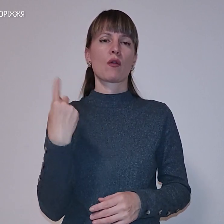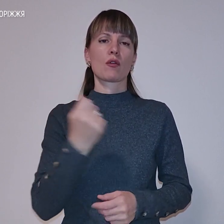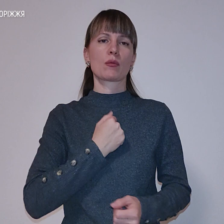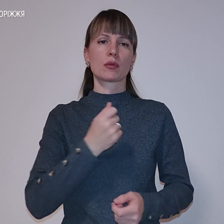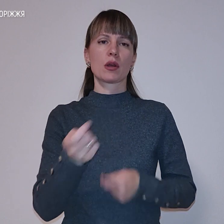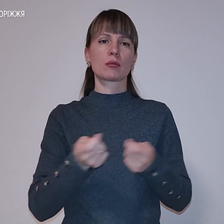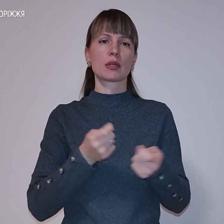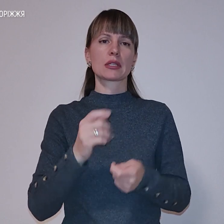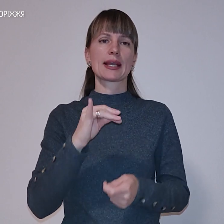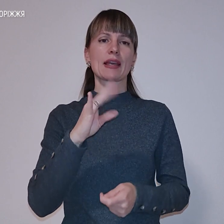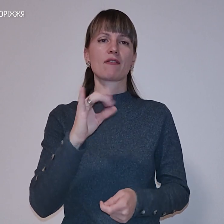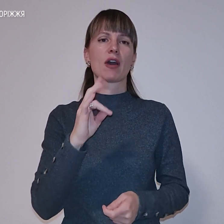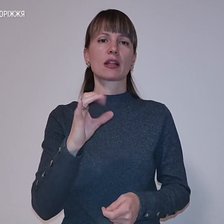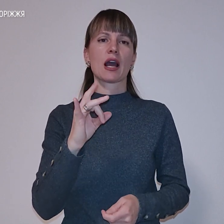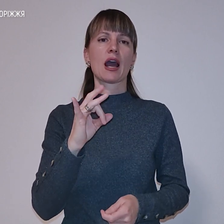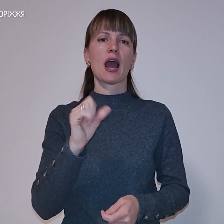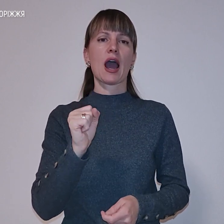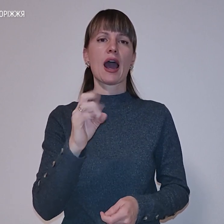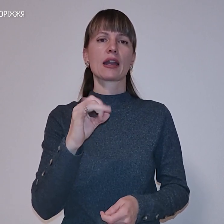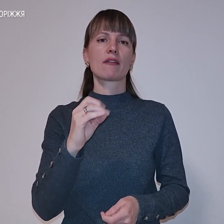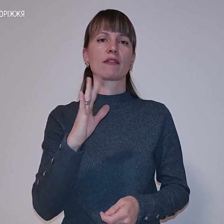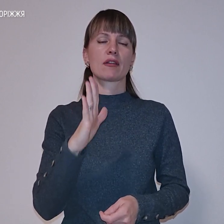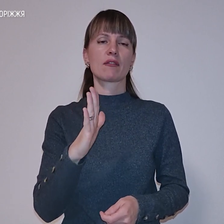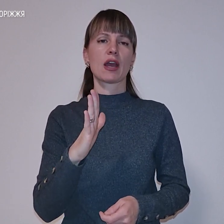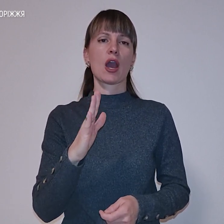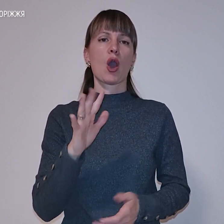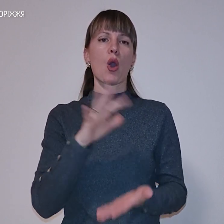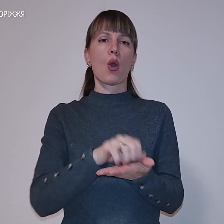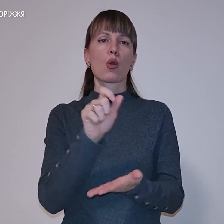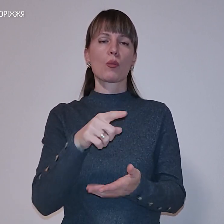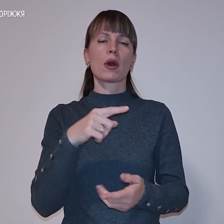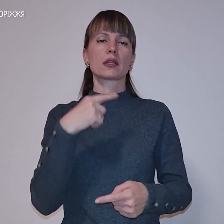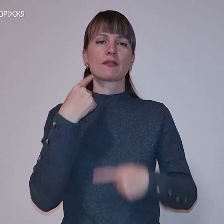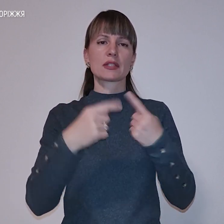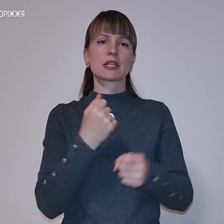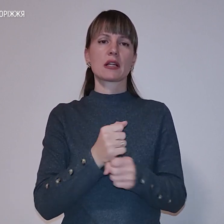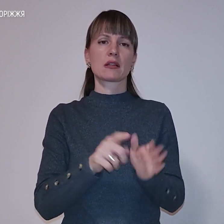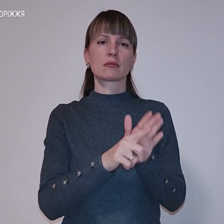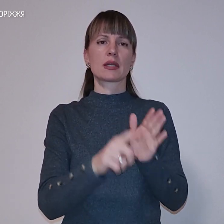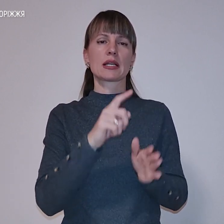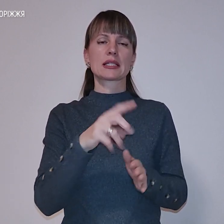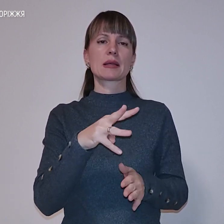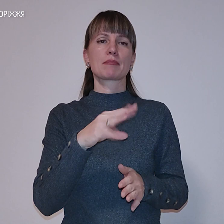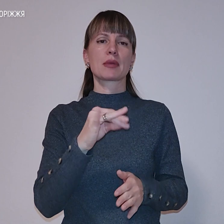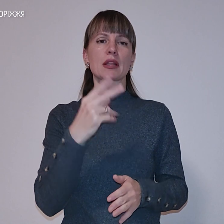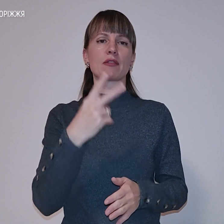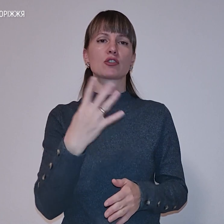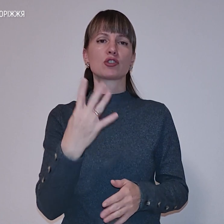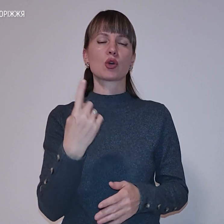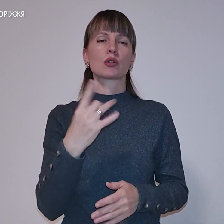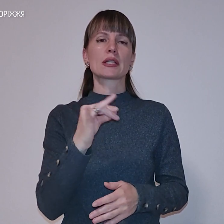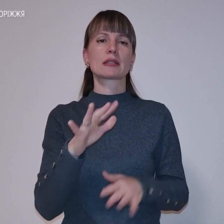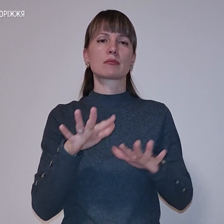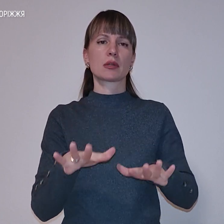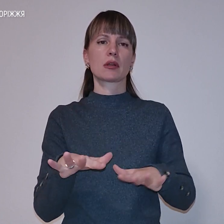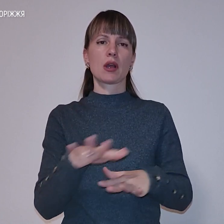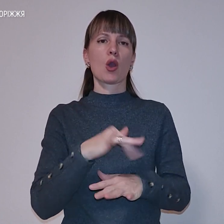Арєкєв. Окупанти систематично виносять авіаційні удари з Мі-24 по одному з населенних пунктів у Пологівському